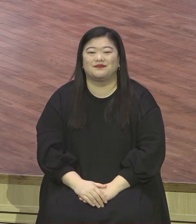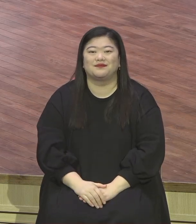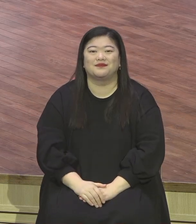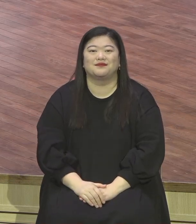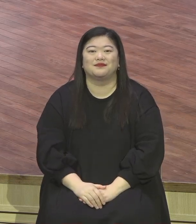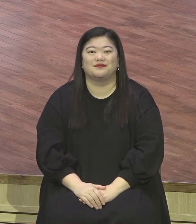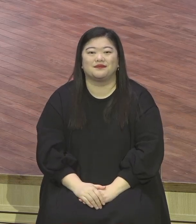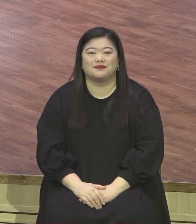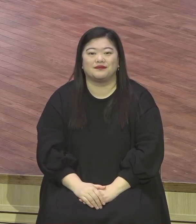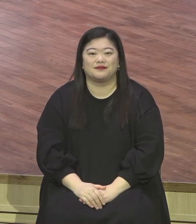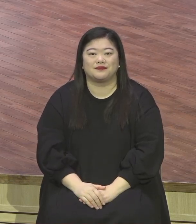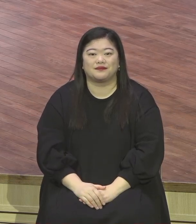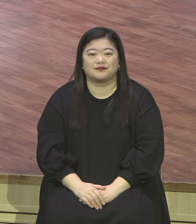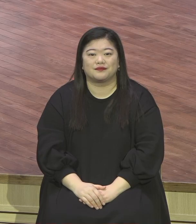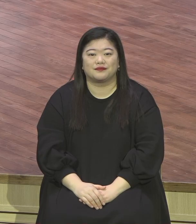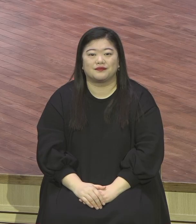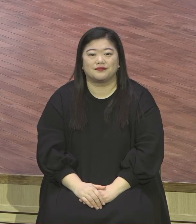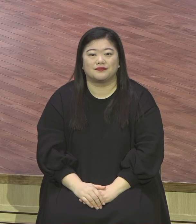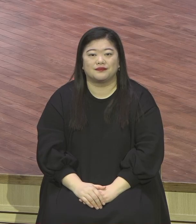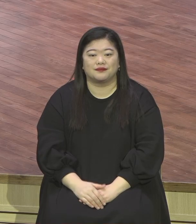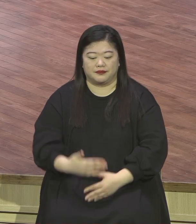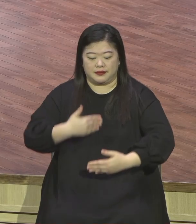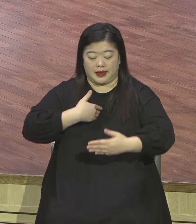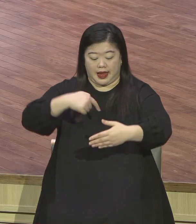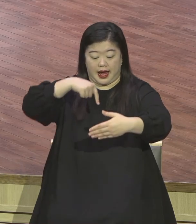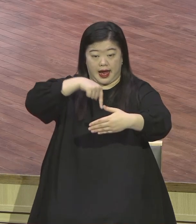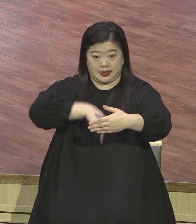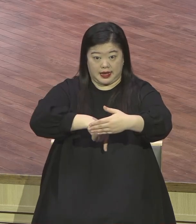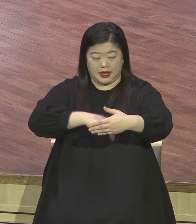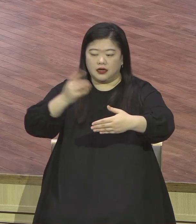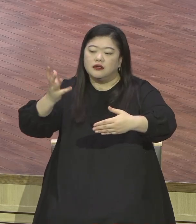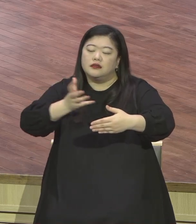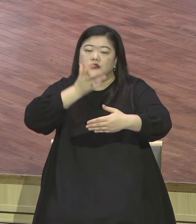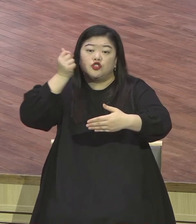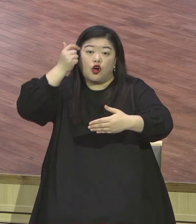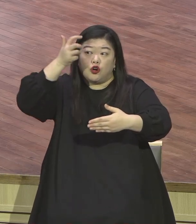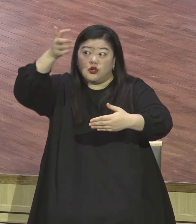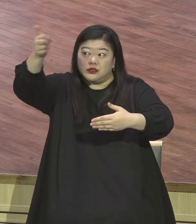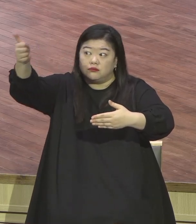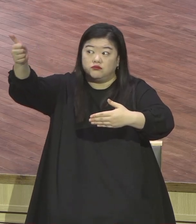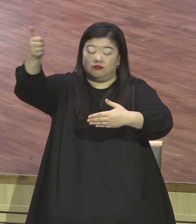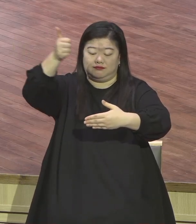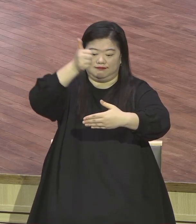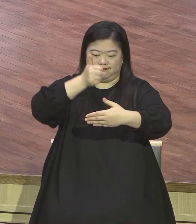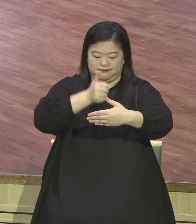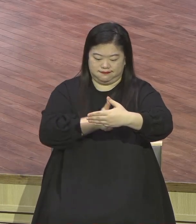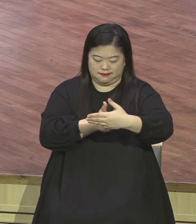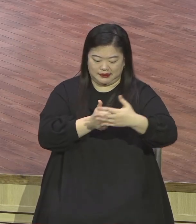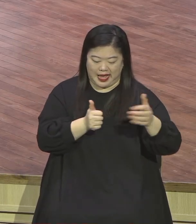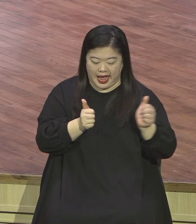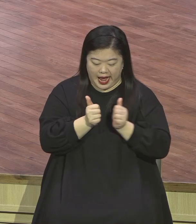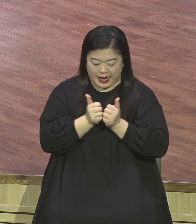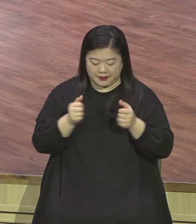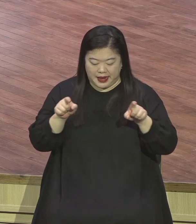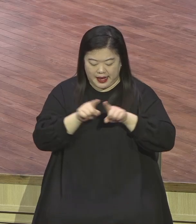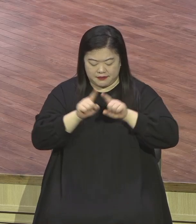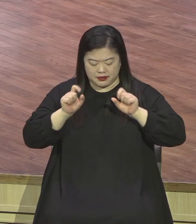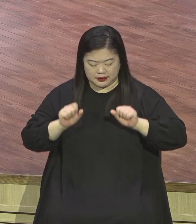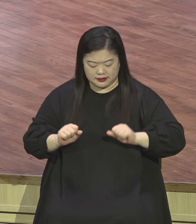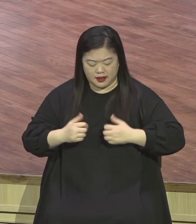기도하면서 내 안에 성령으로 내주해 계시는 예수 그리스도를 충만해 누릴 때 그것이